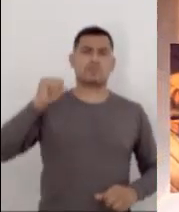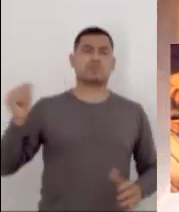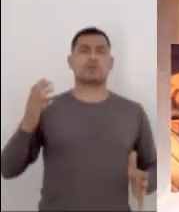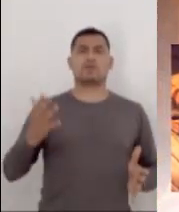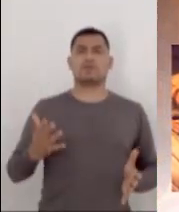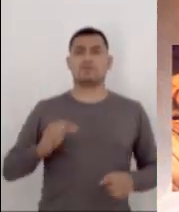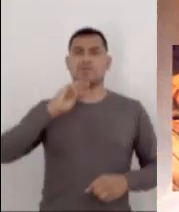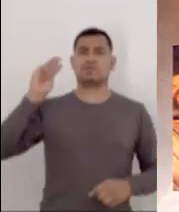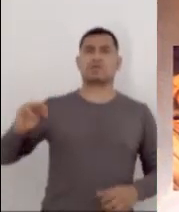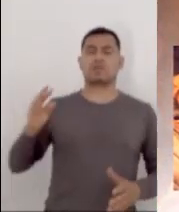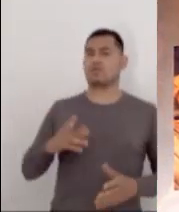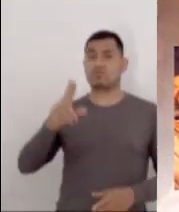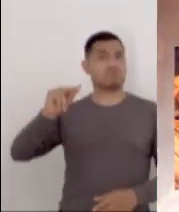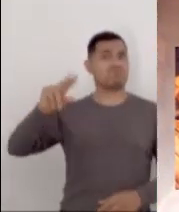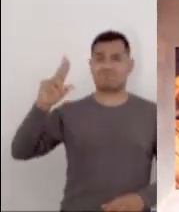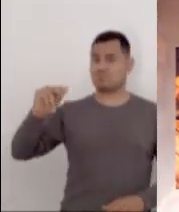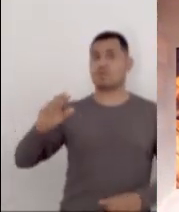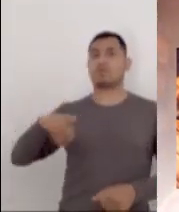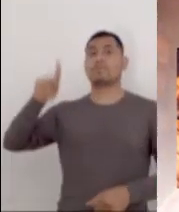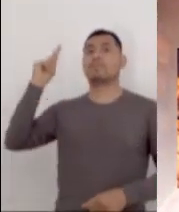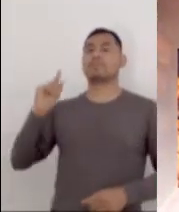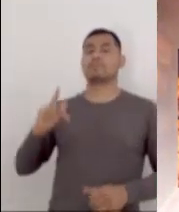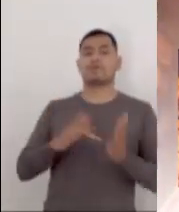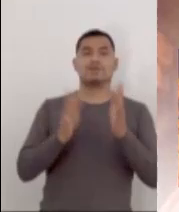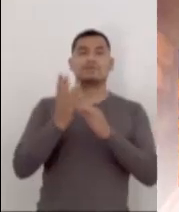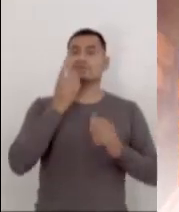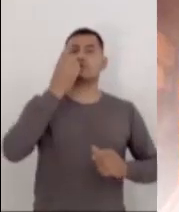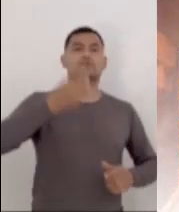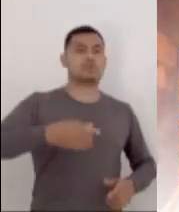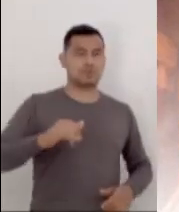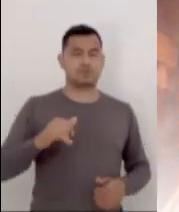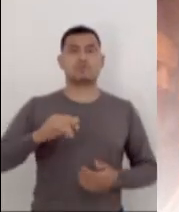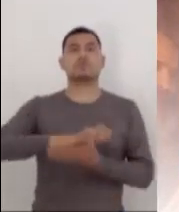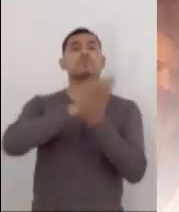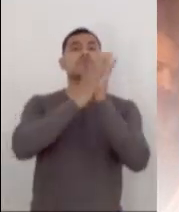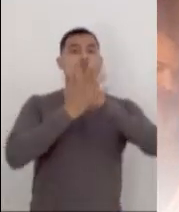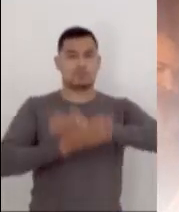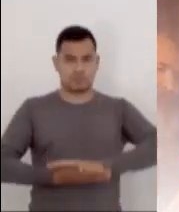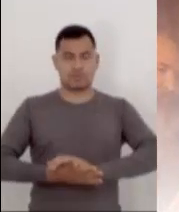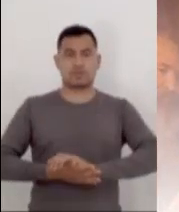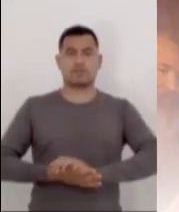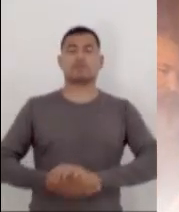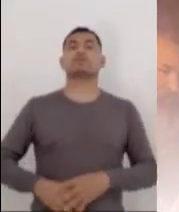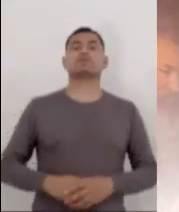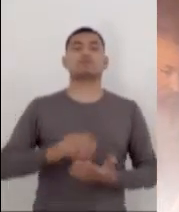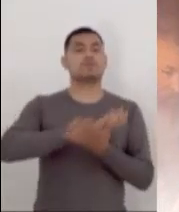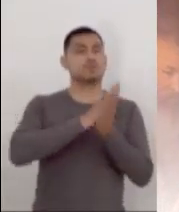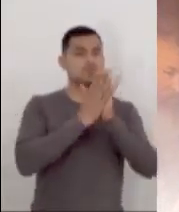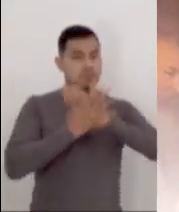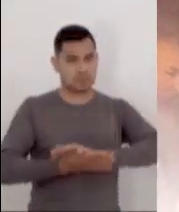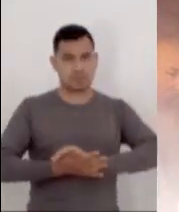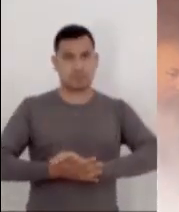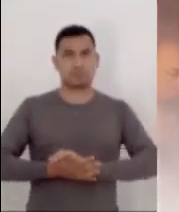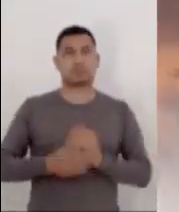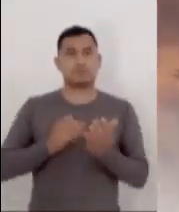padre me amarían a mí porque yo salí de Dios y vengo de Dios. No he venido por mi cuenta sino enviado por